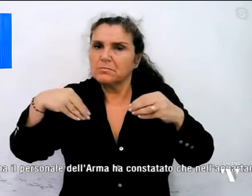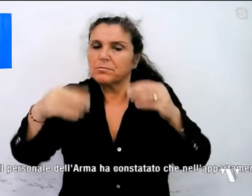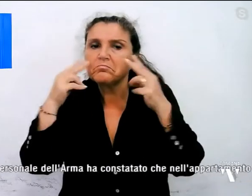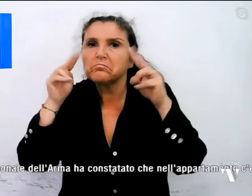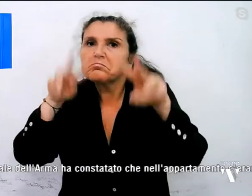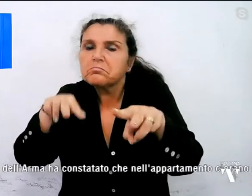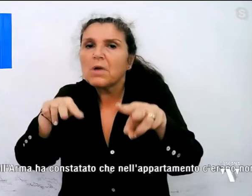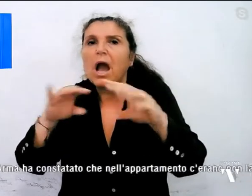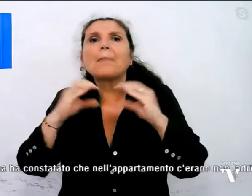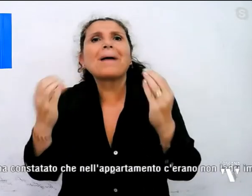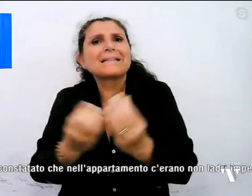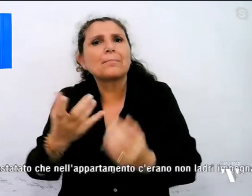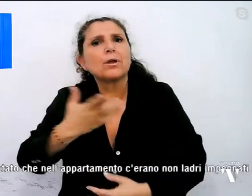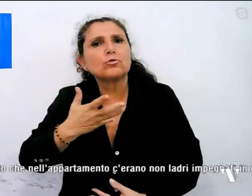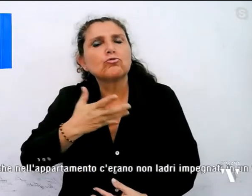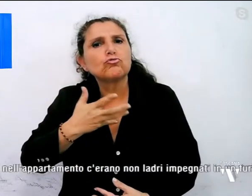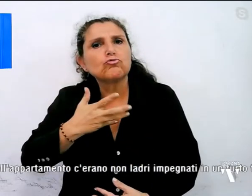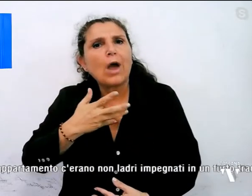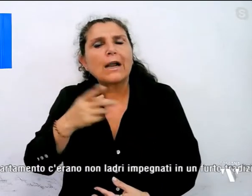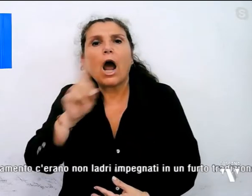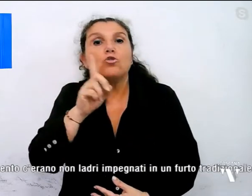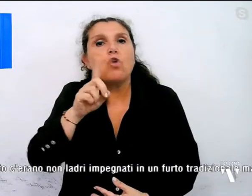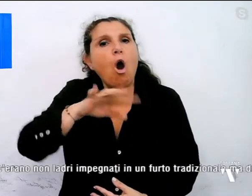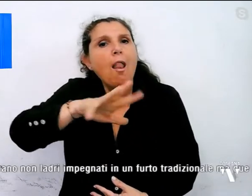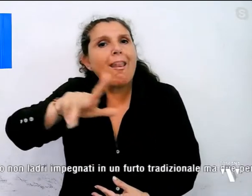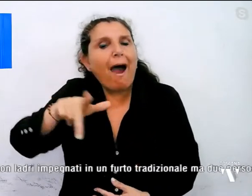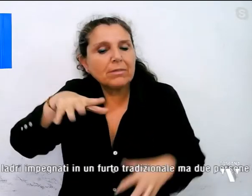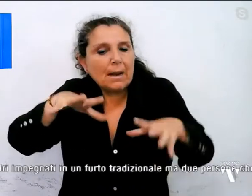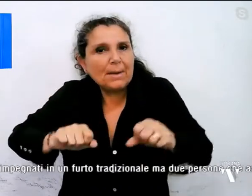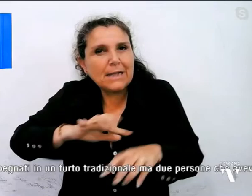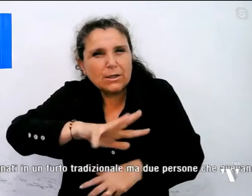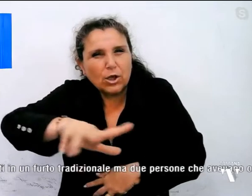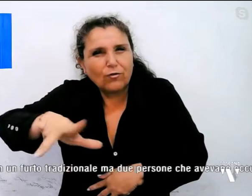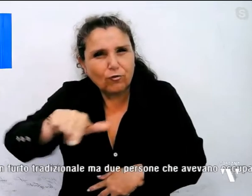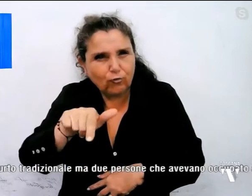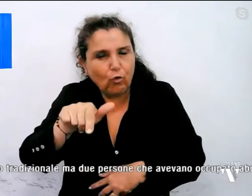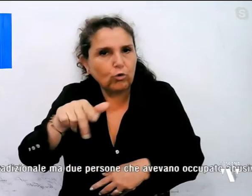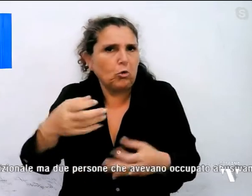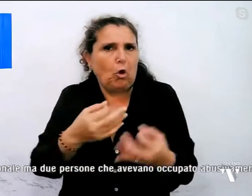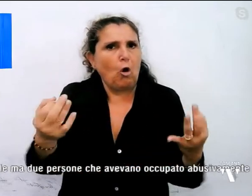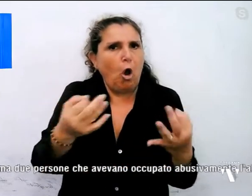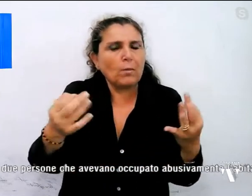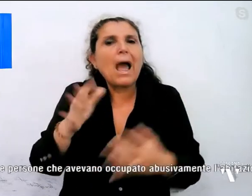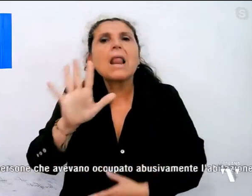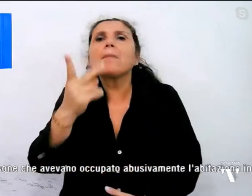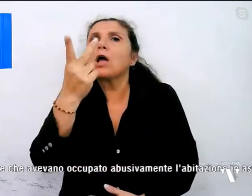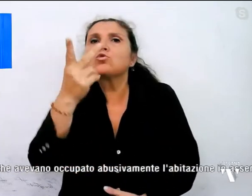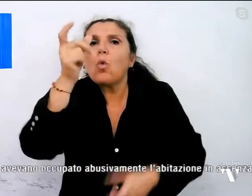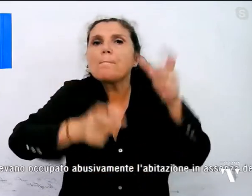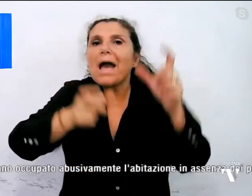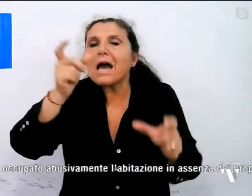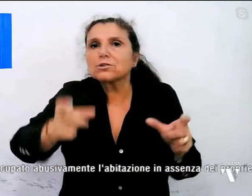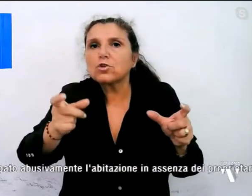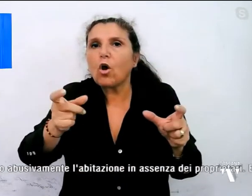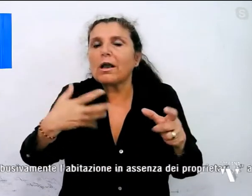'appartamento c'erano non ladri impegnati in un furto tradizionale ma due persone che avevano